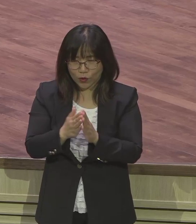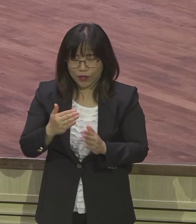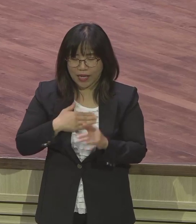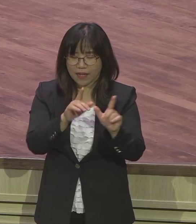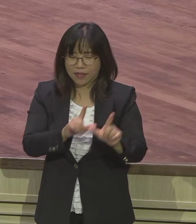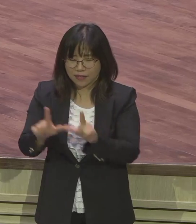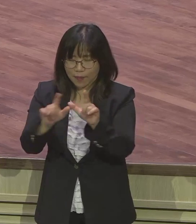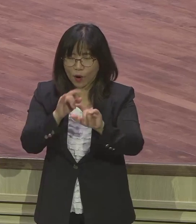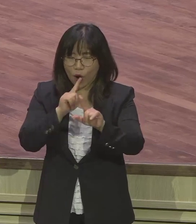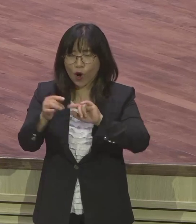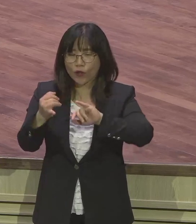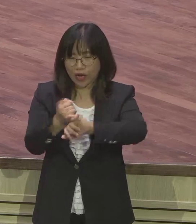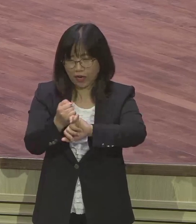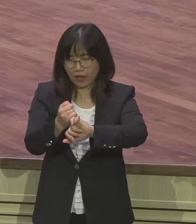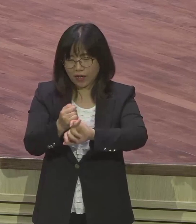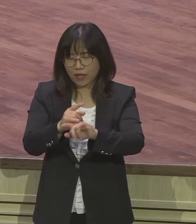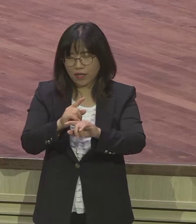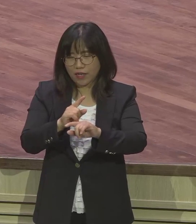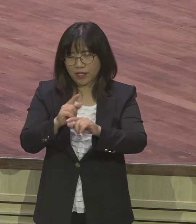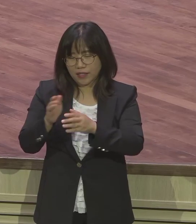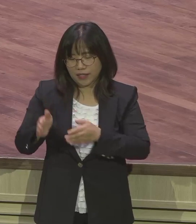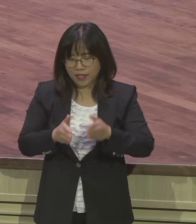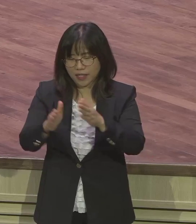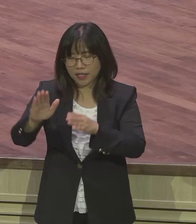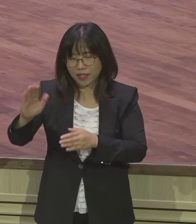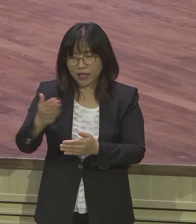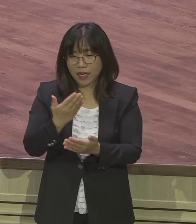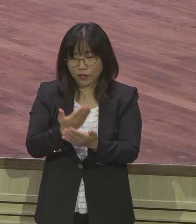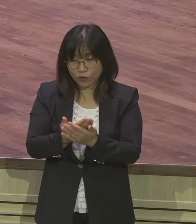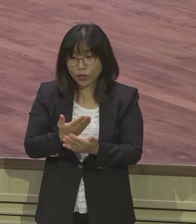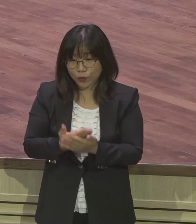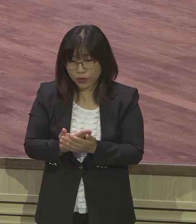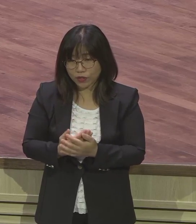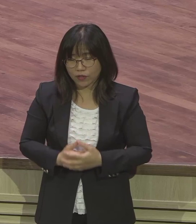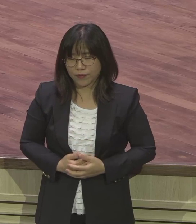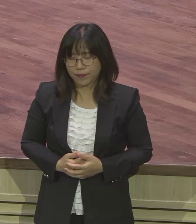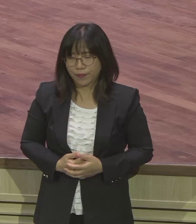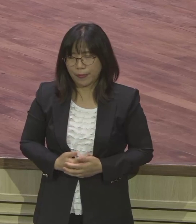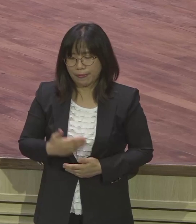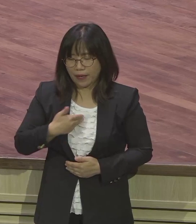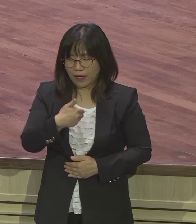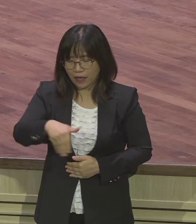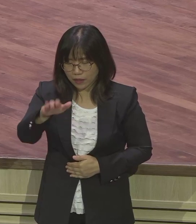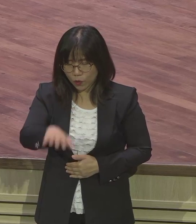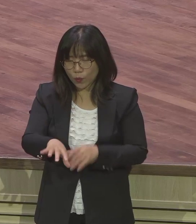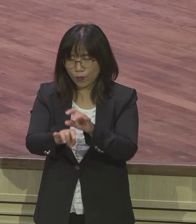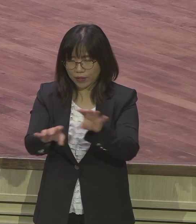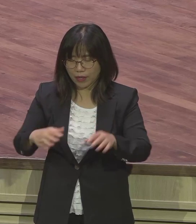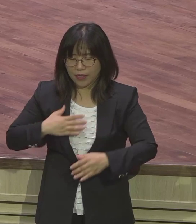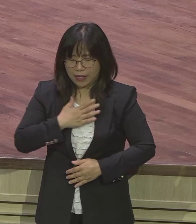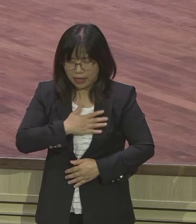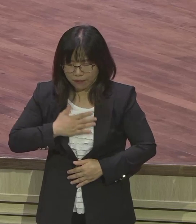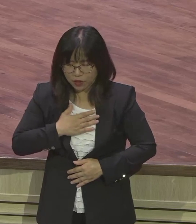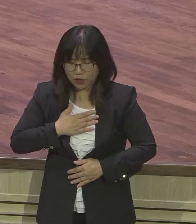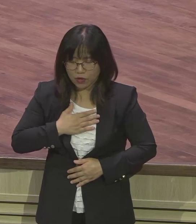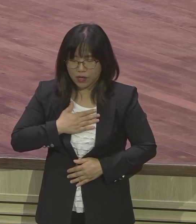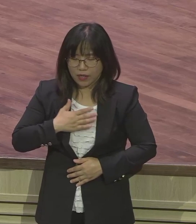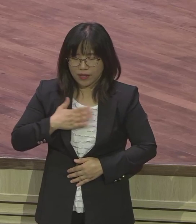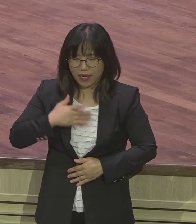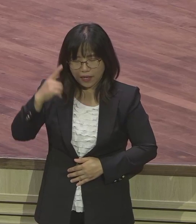도와주옵소서 모든 결정을 은약 속에서 실행되게 하여 주옵소서 내 감정 내 기분 내 옛 사람에서 완전히 빠져나와서